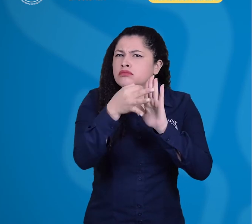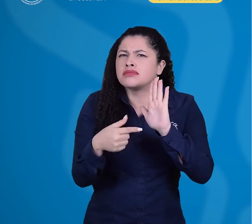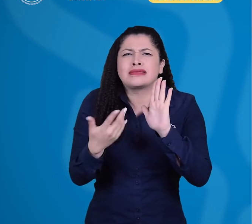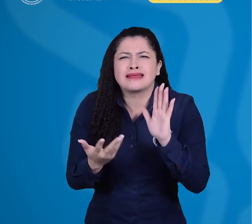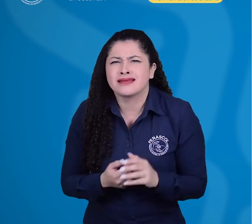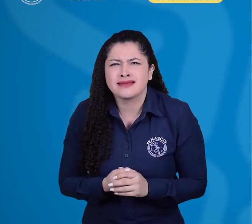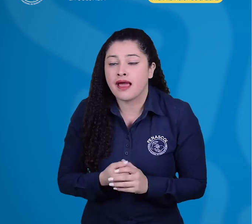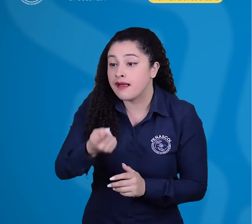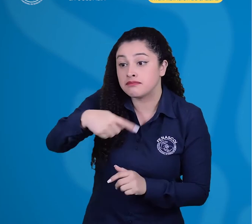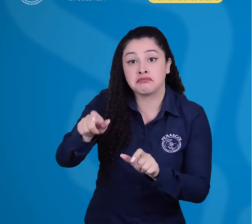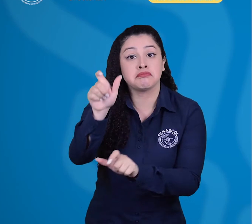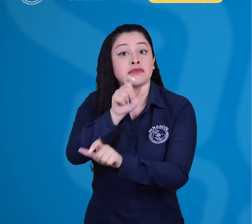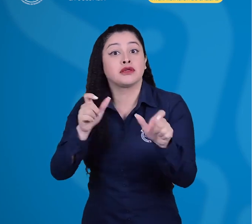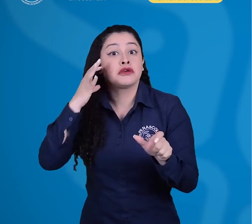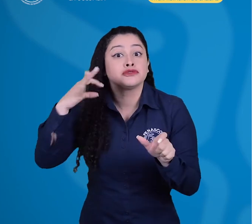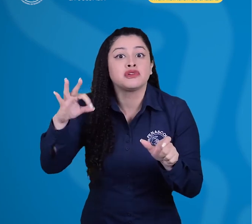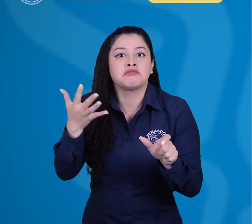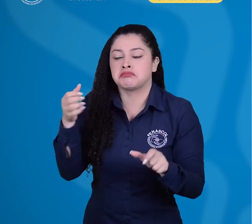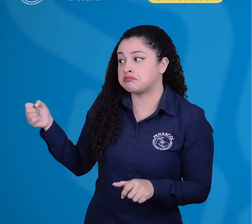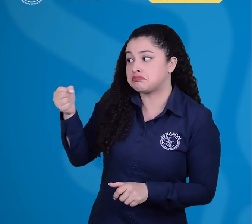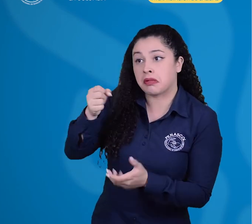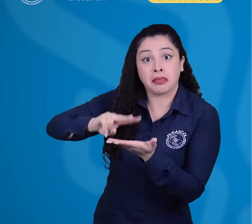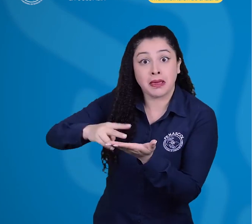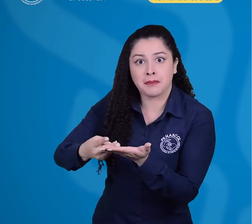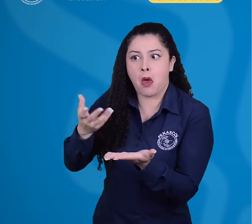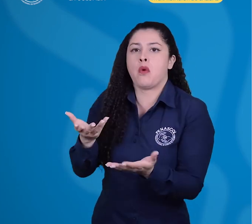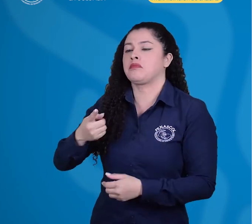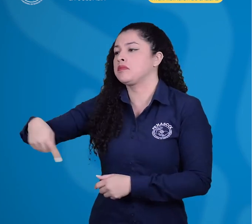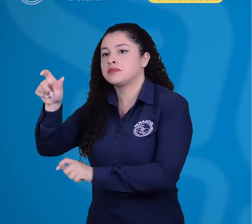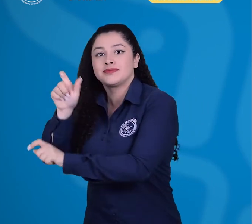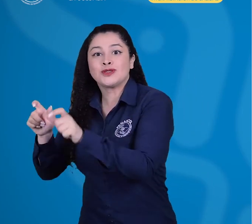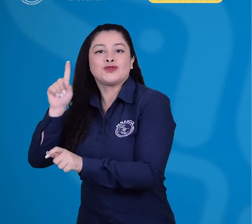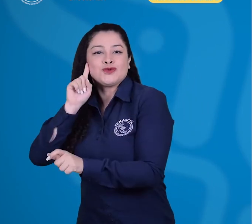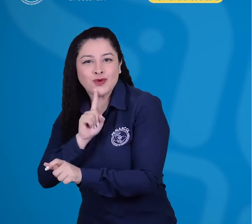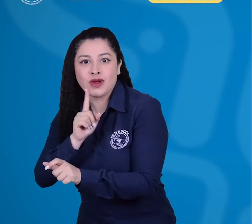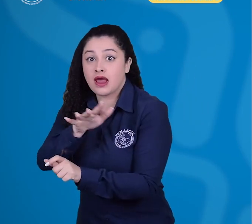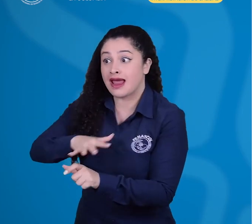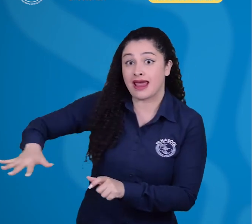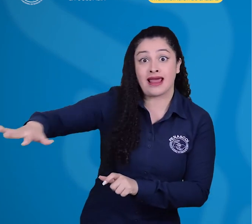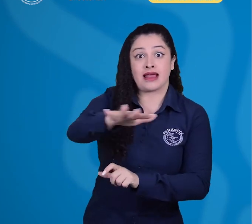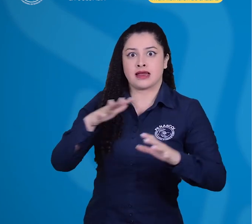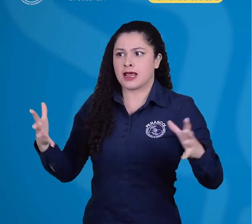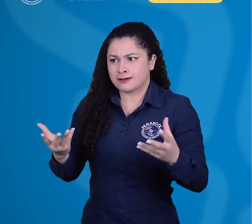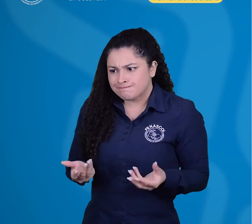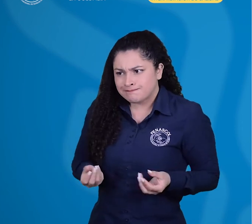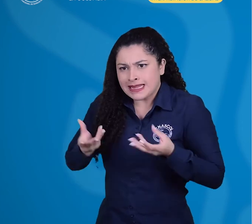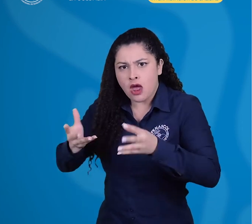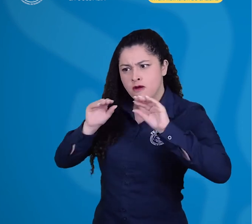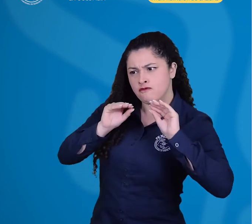hacerse con todos los potenciales usuarios del servicio, tanto sordos como oyentes, a través de actividades